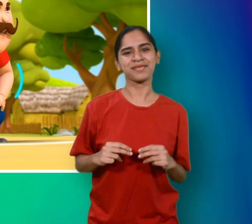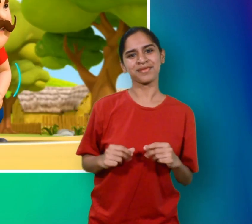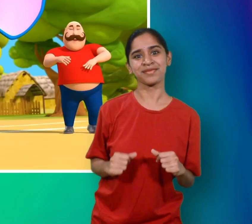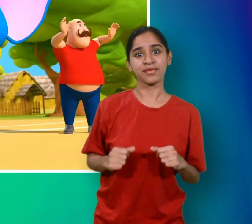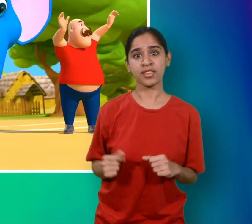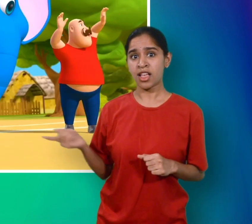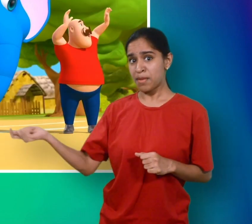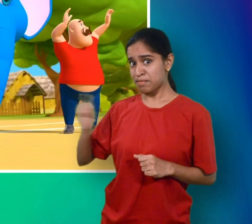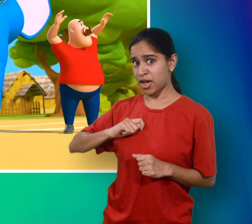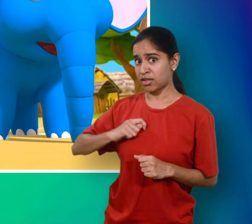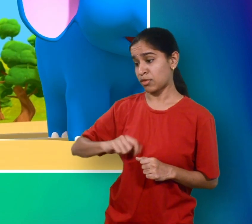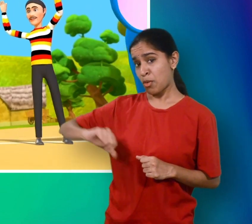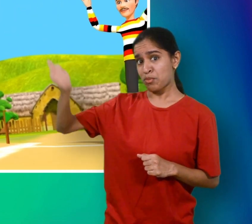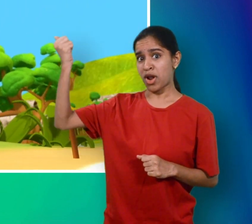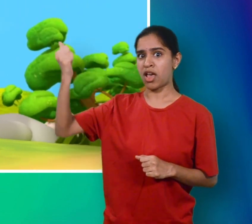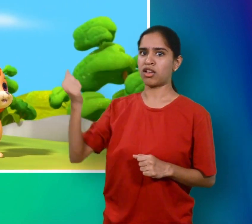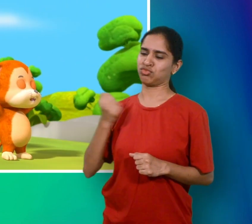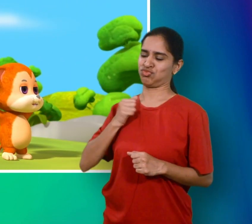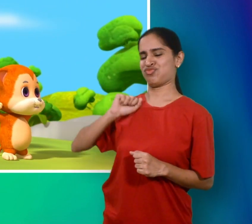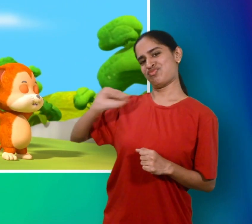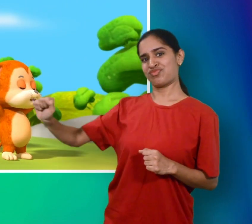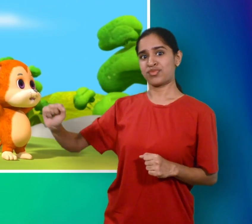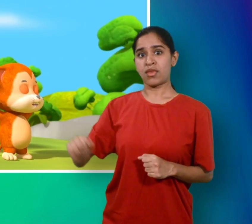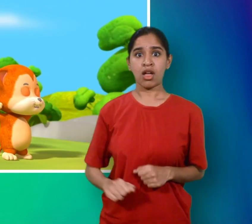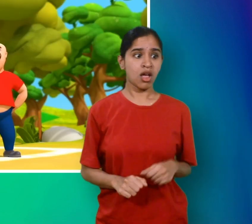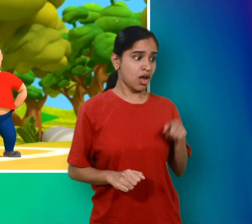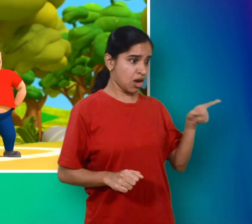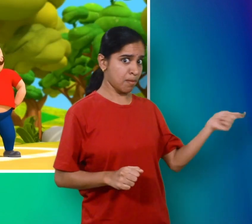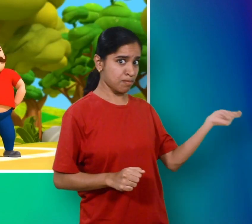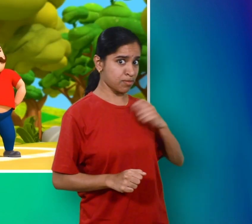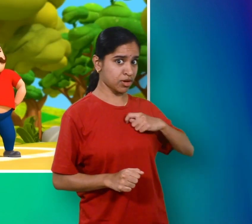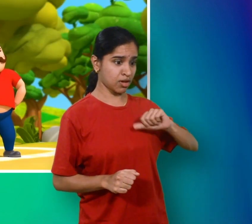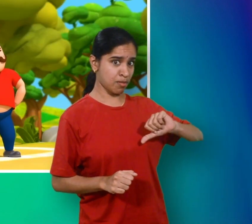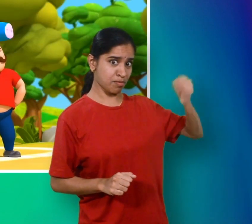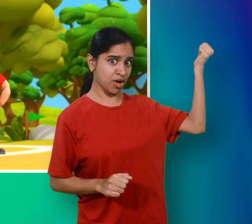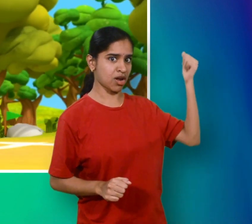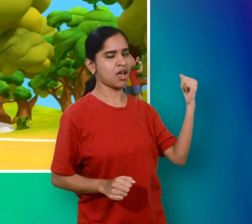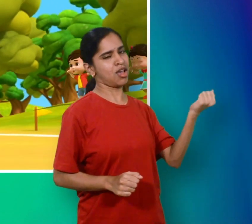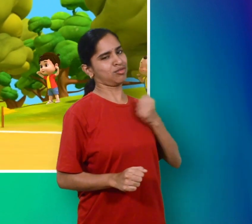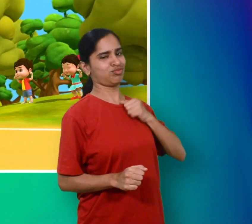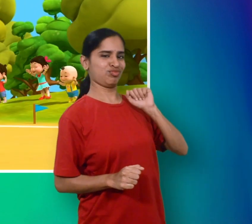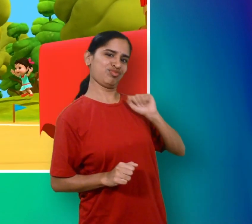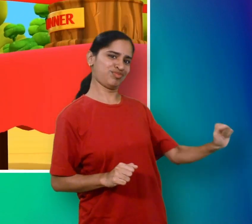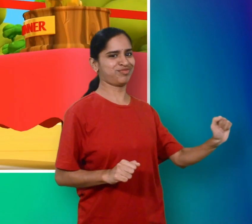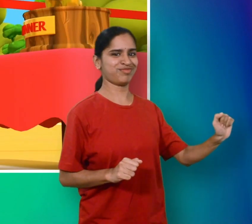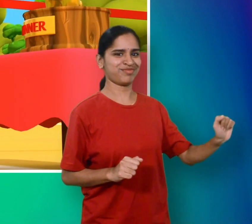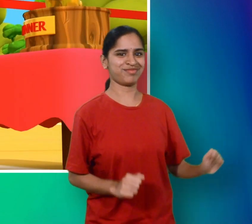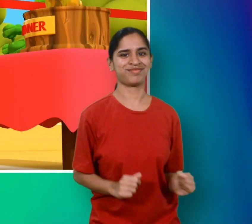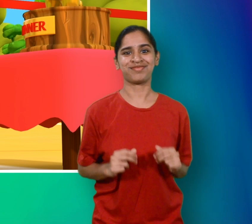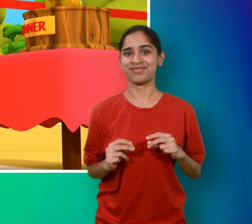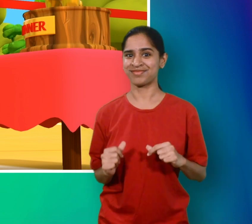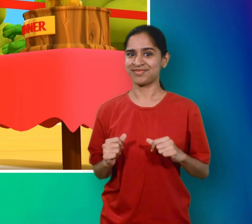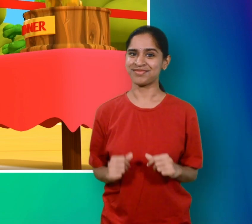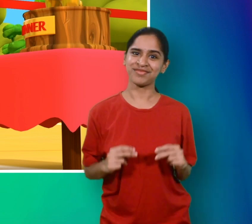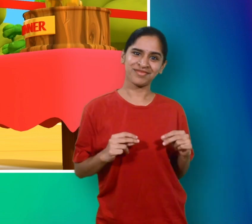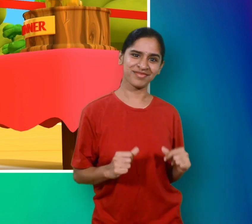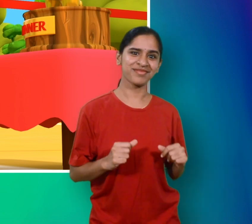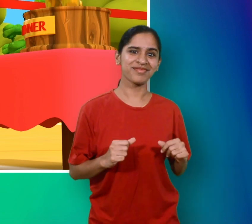बोला मुझको जो पकड़ेगा मुझ पर अपना हक